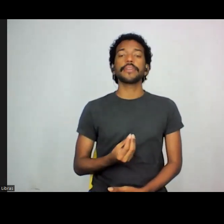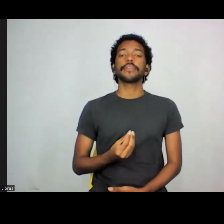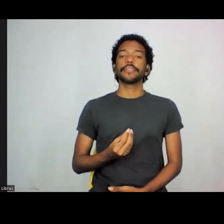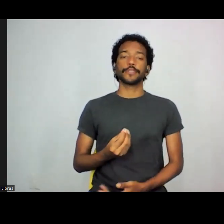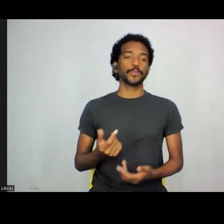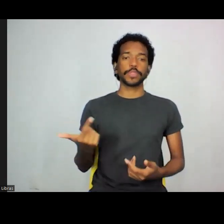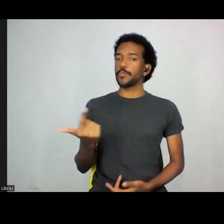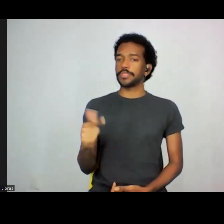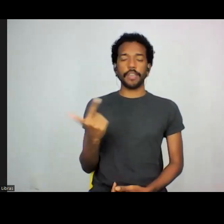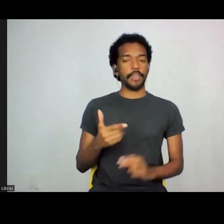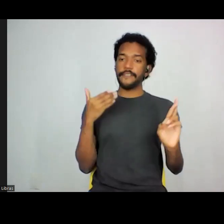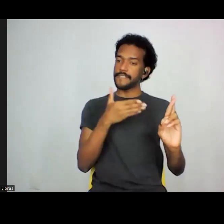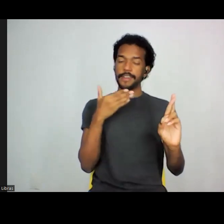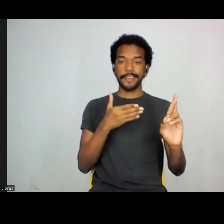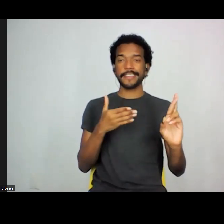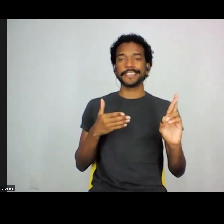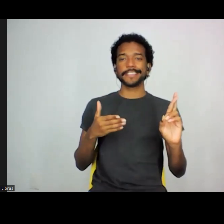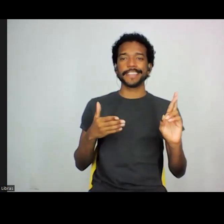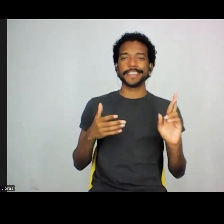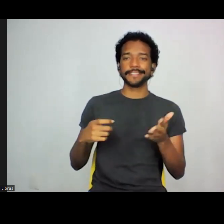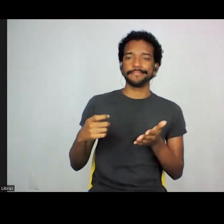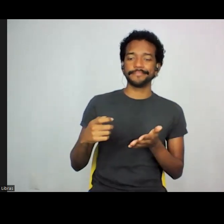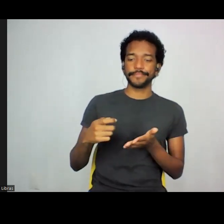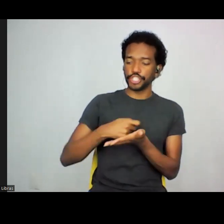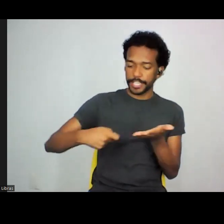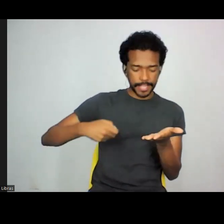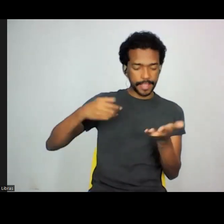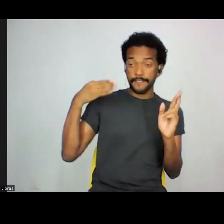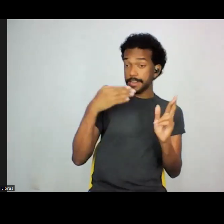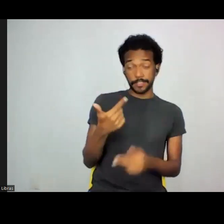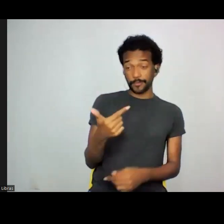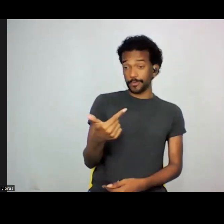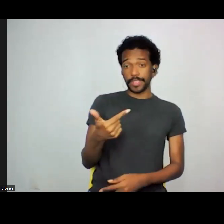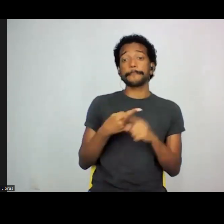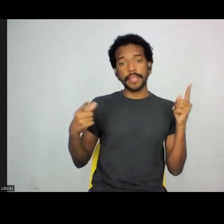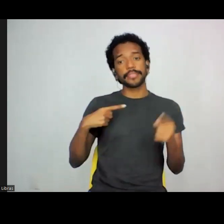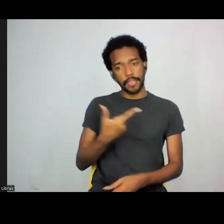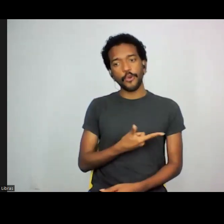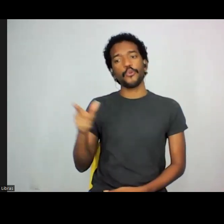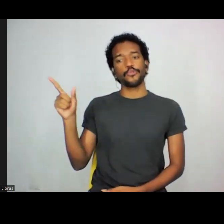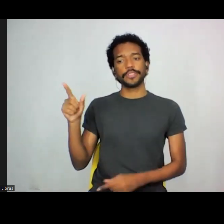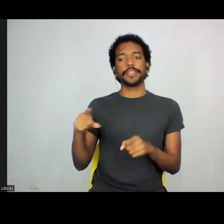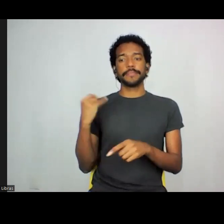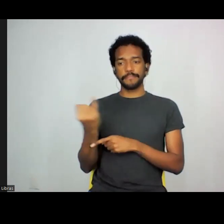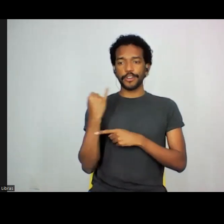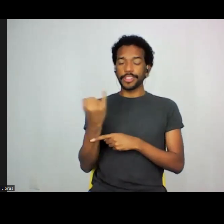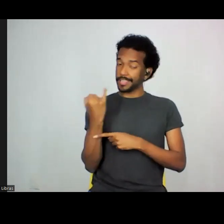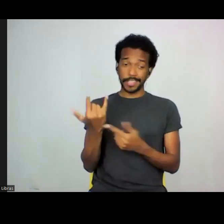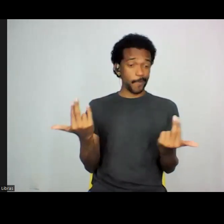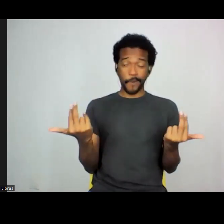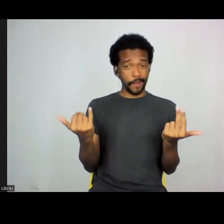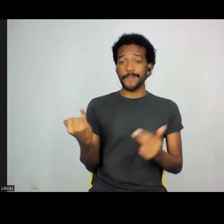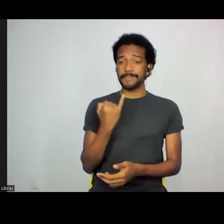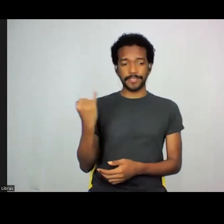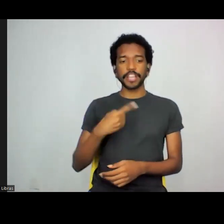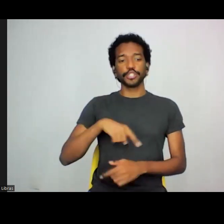referências escritas, mas que existem muitas outras tão relevantes quanto, então acho que são questões que a gente precisa